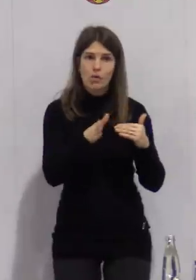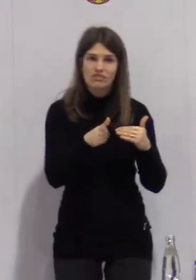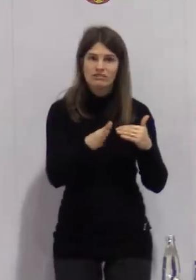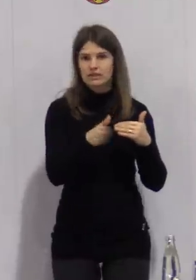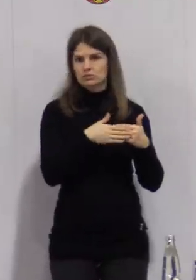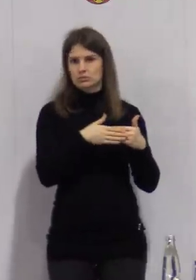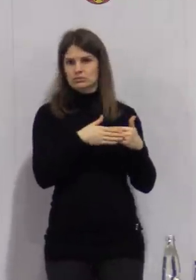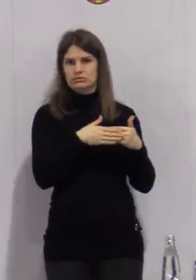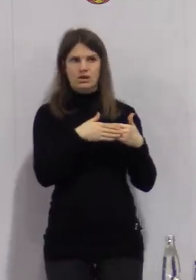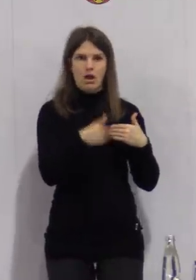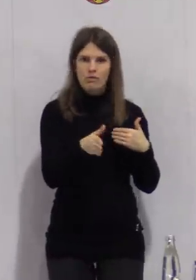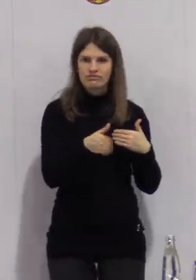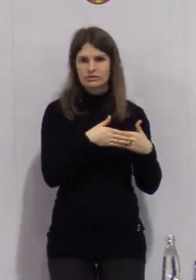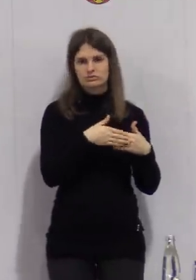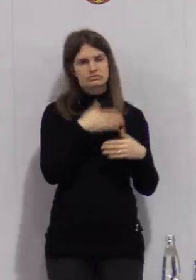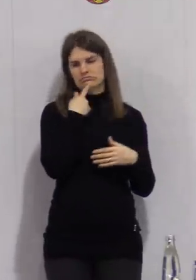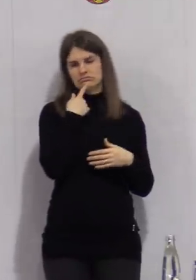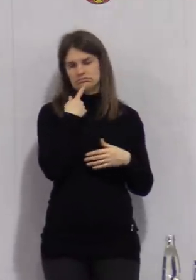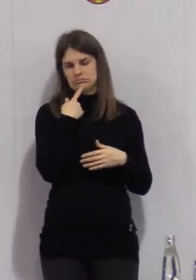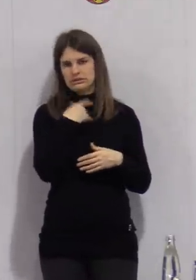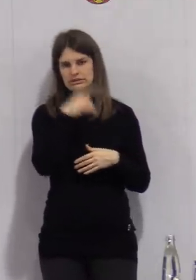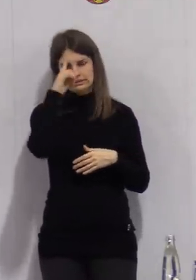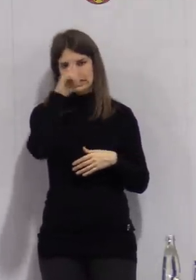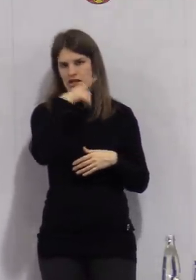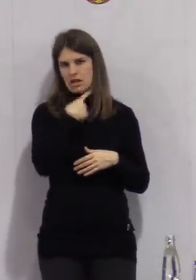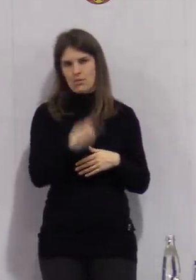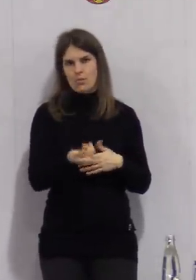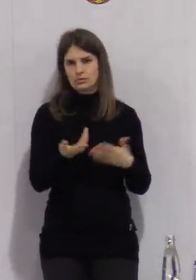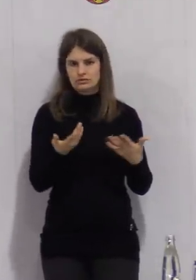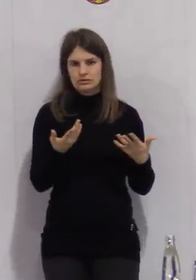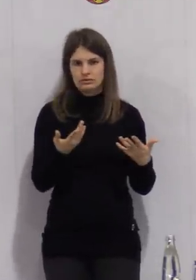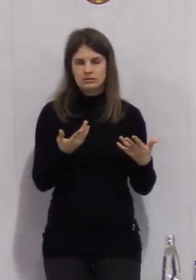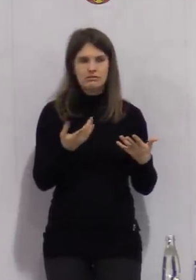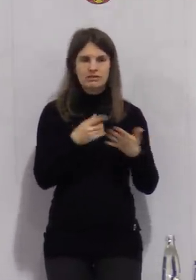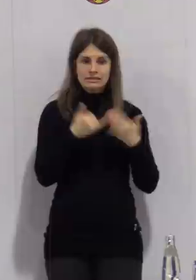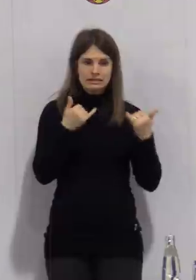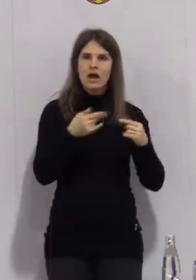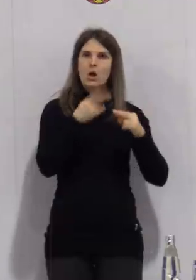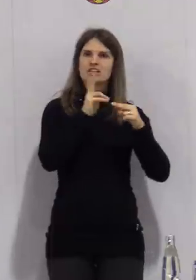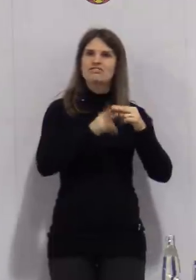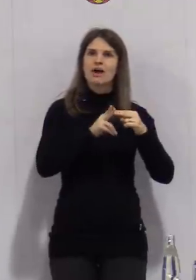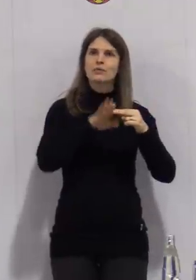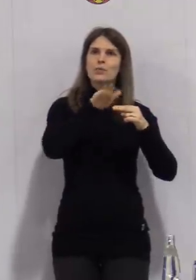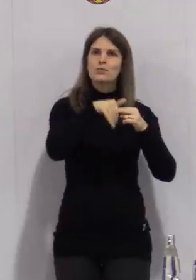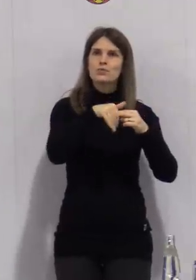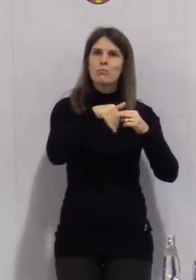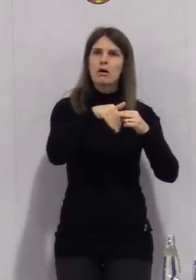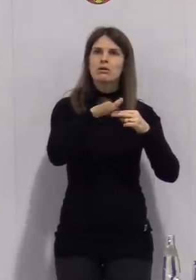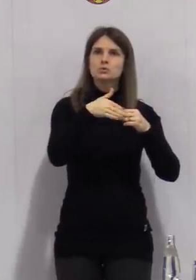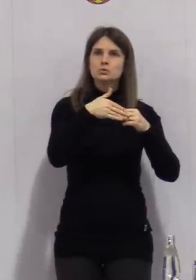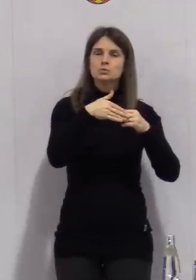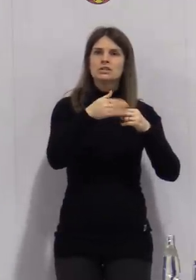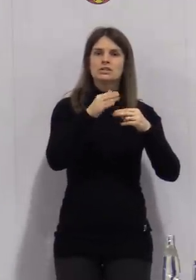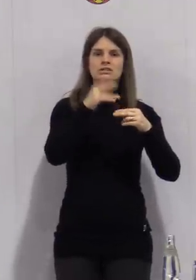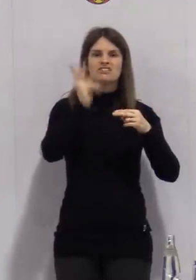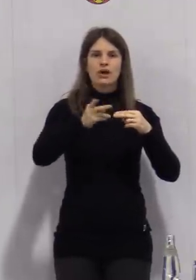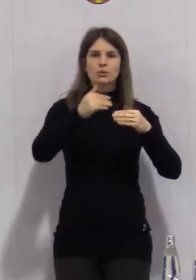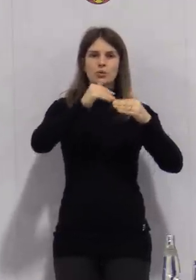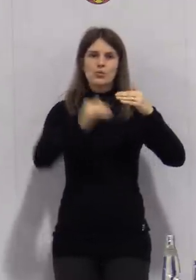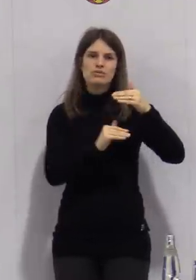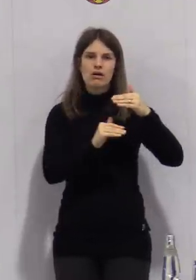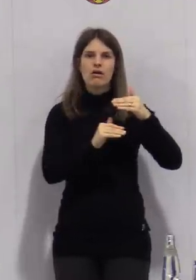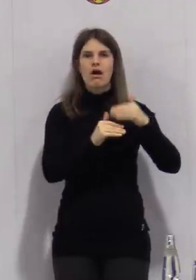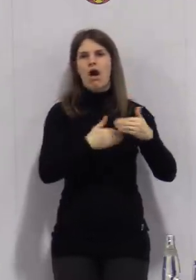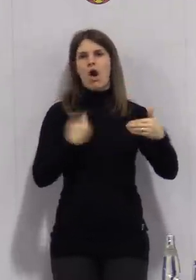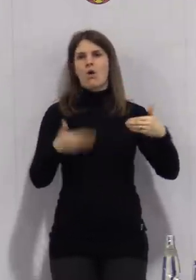bestätige Gefahr, dass wir permanent öffnen, schließen, öffnen und schließen. Also ein